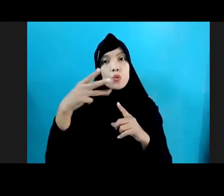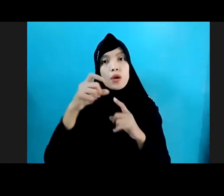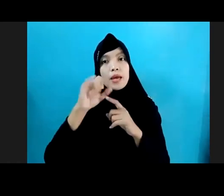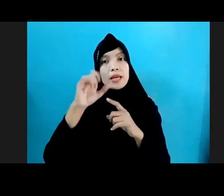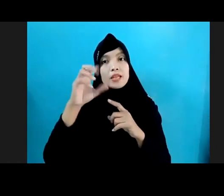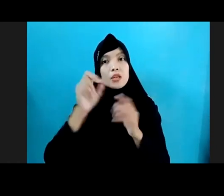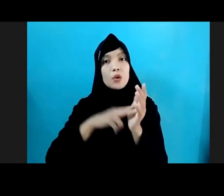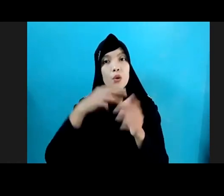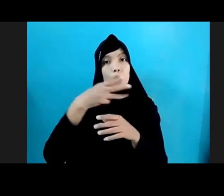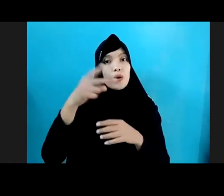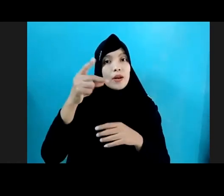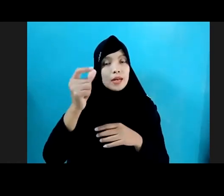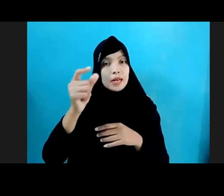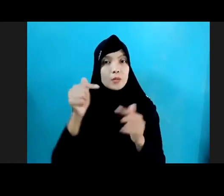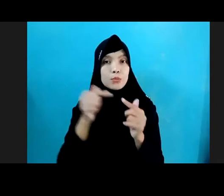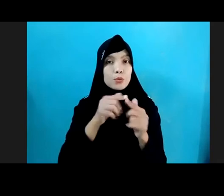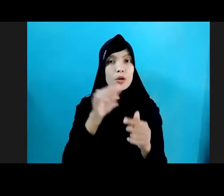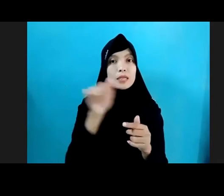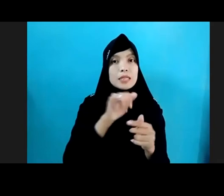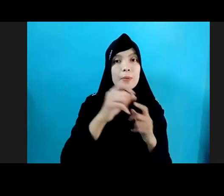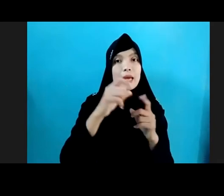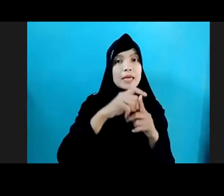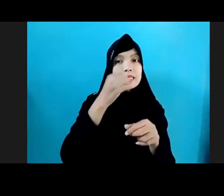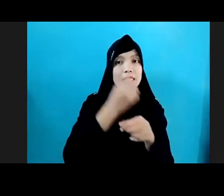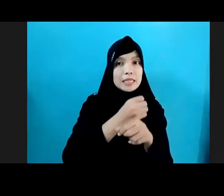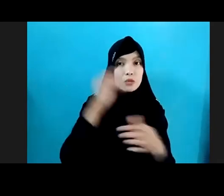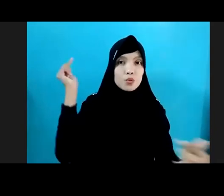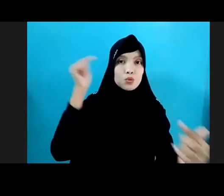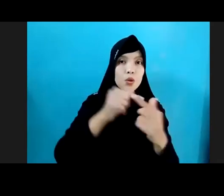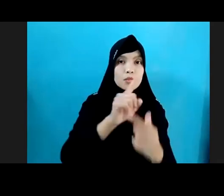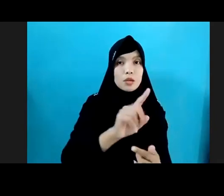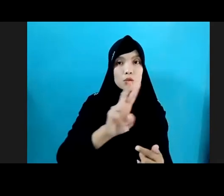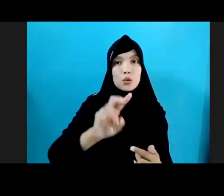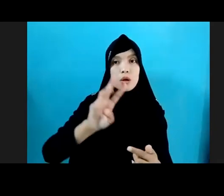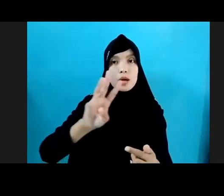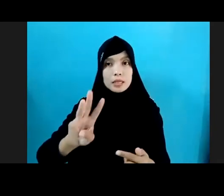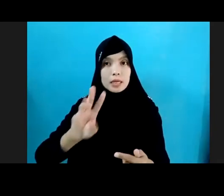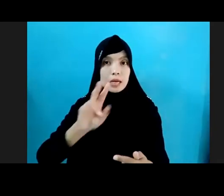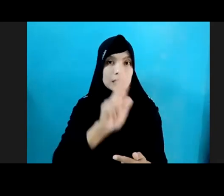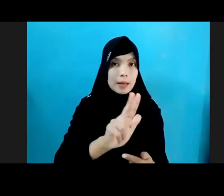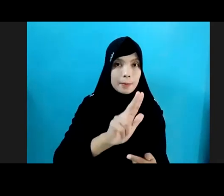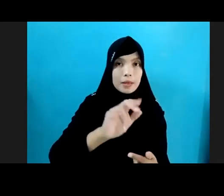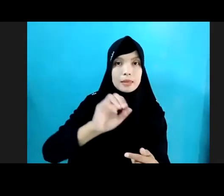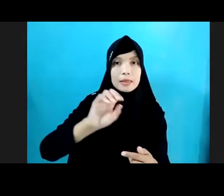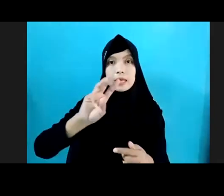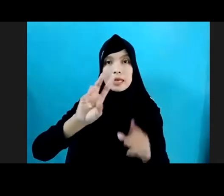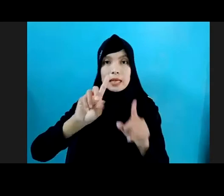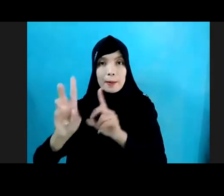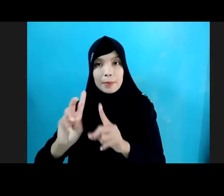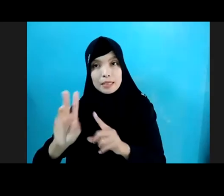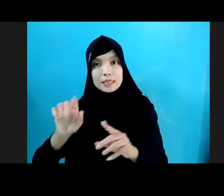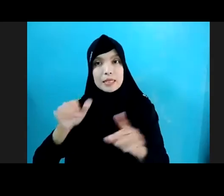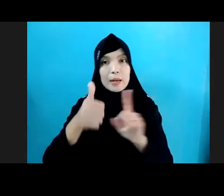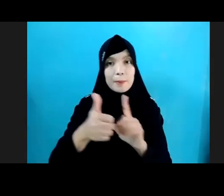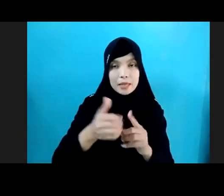Google POM Terkait SDG Tujuan 1 2 3 8 13 16 Yang Disparkan Melalui